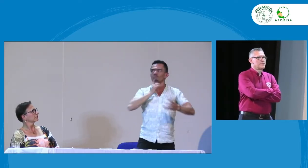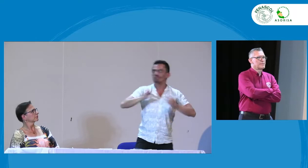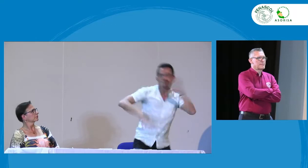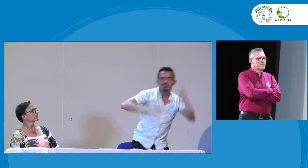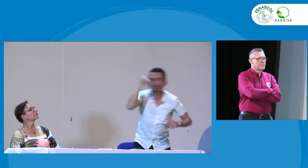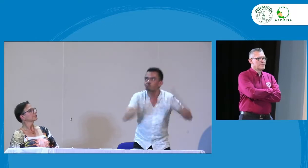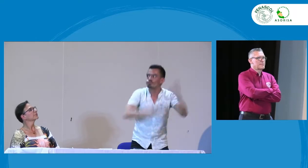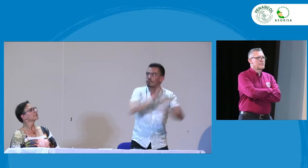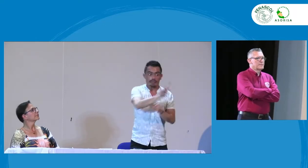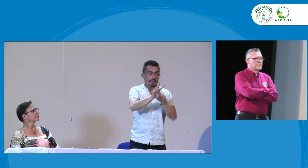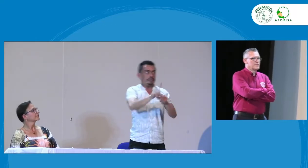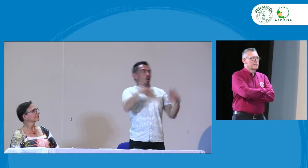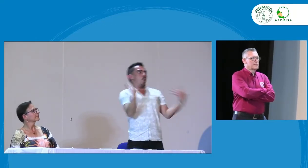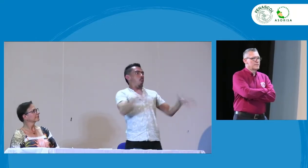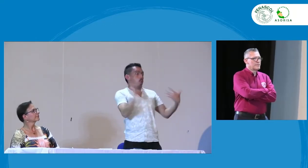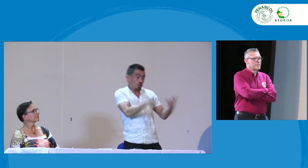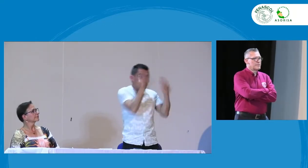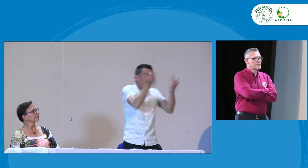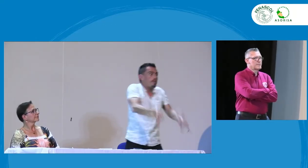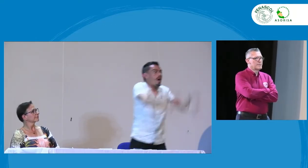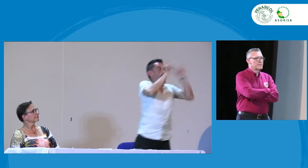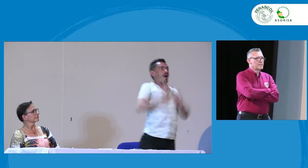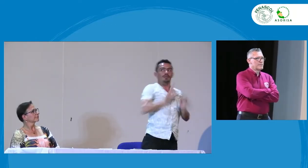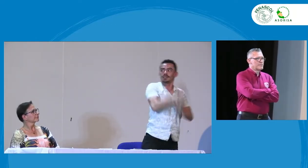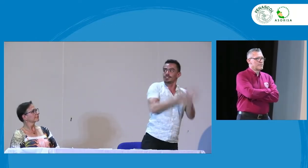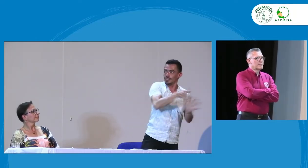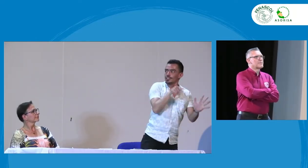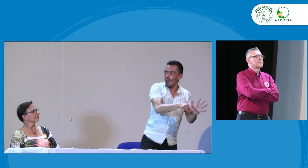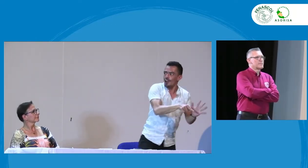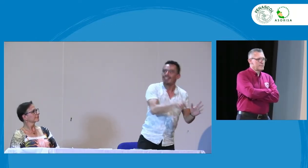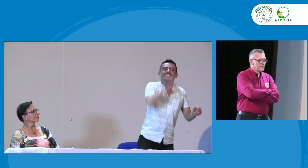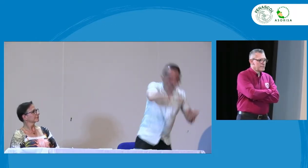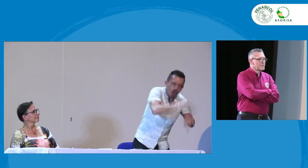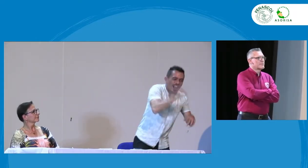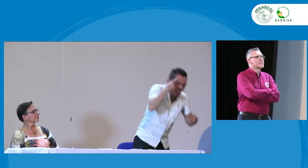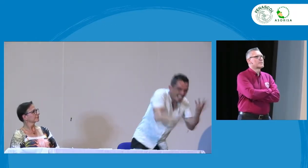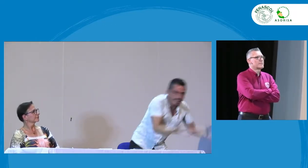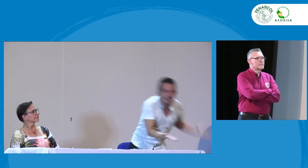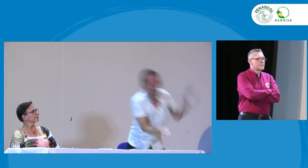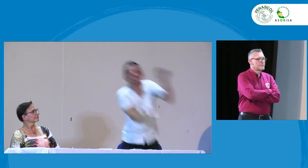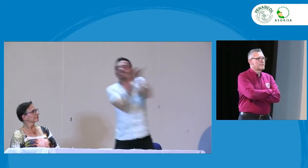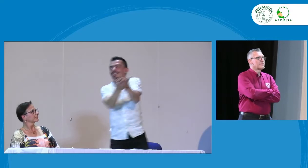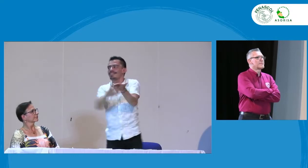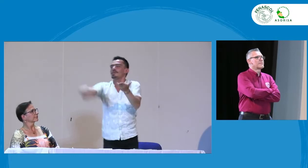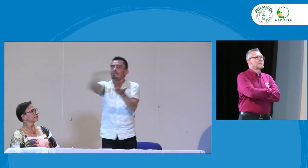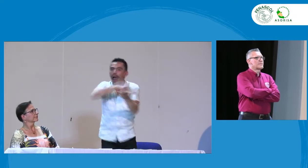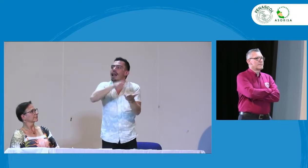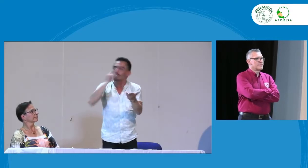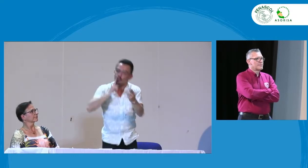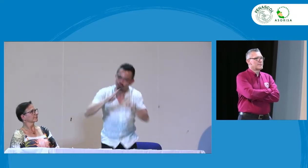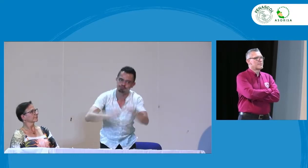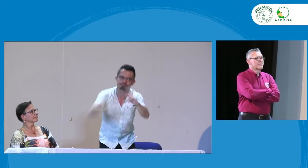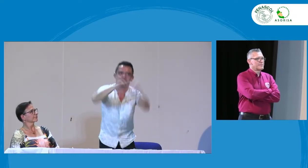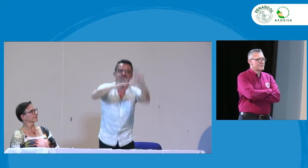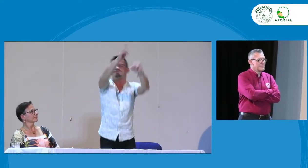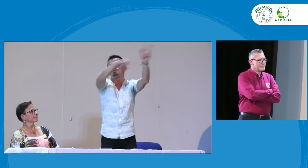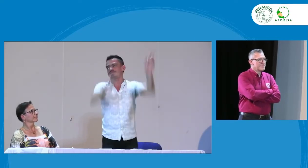lo vayamos haciendo por ejemplo con visual vernacular esto es algo muy importante de todas formas para la adquisición de la lengua de señas